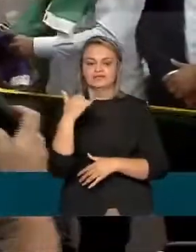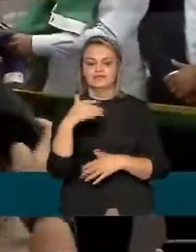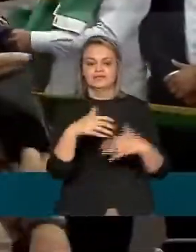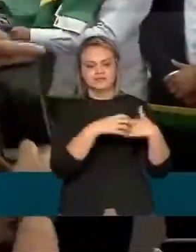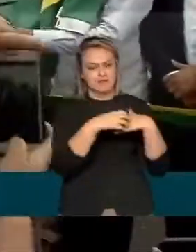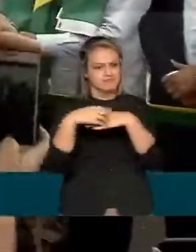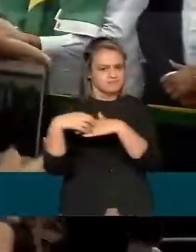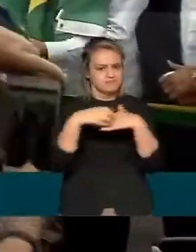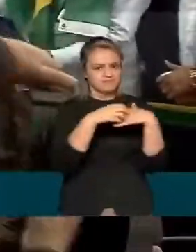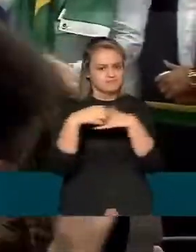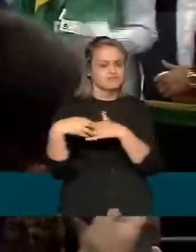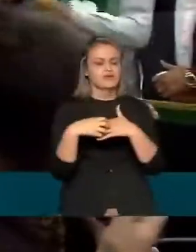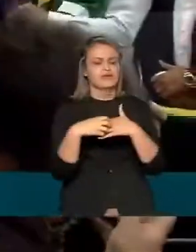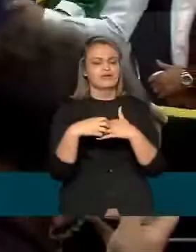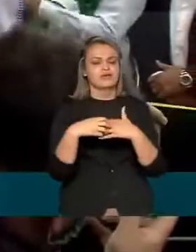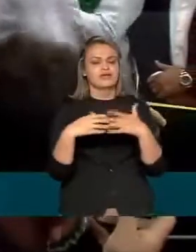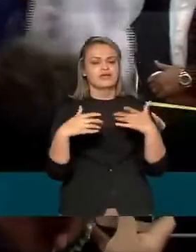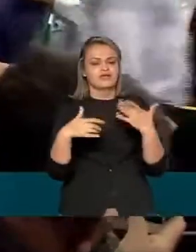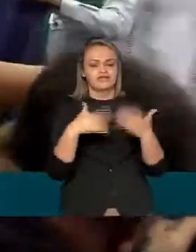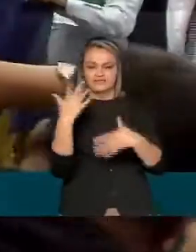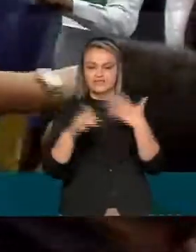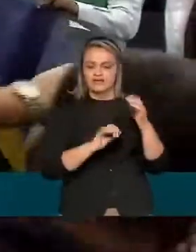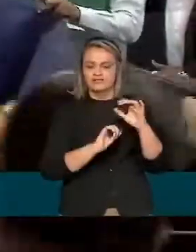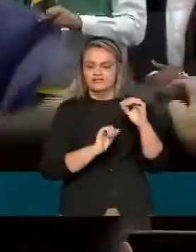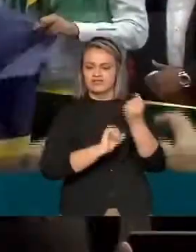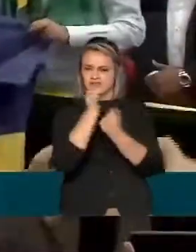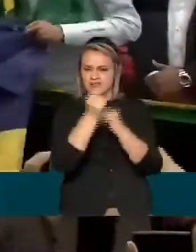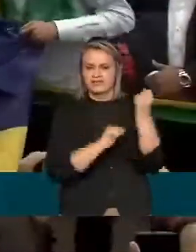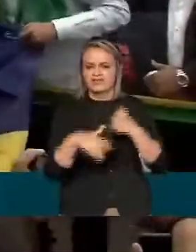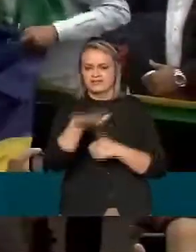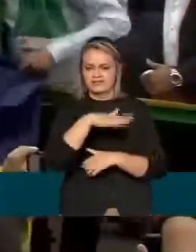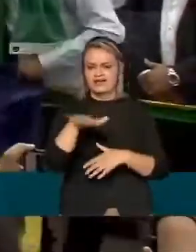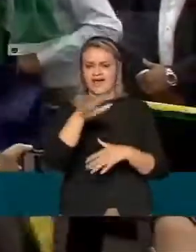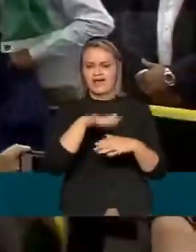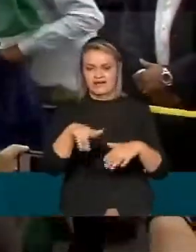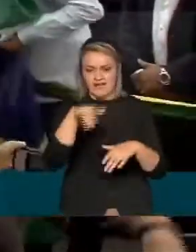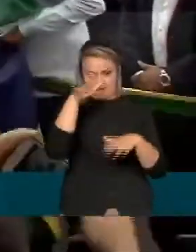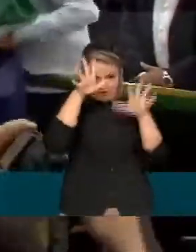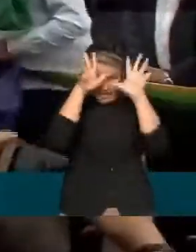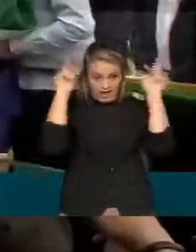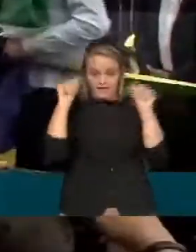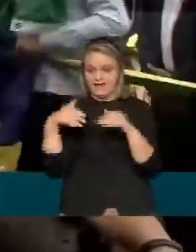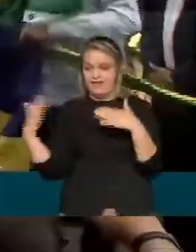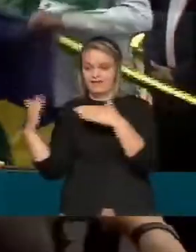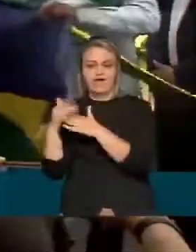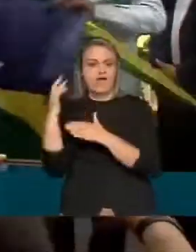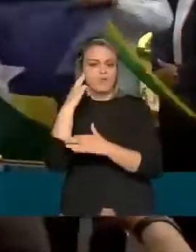transporte da produção local ali nos estados entre o Acre e Rondônia.